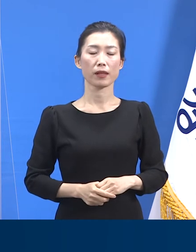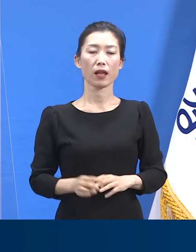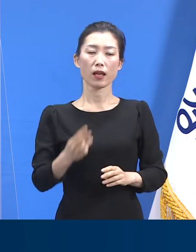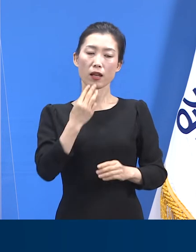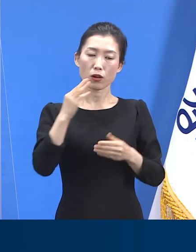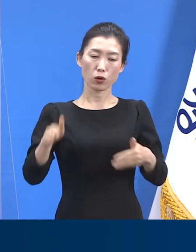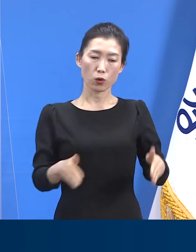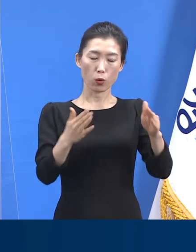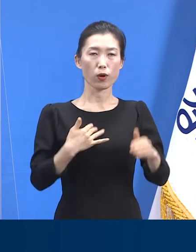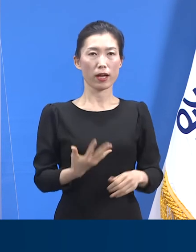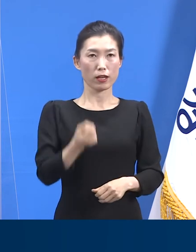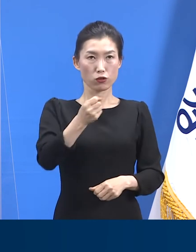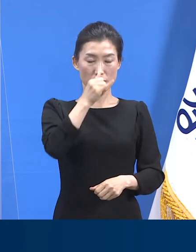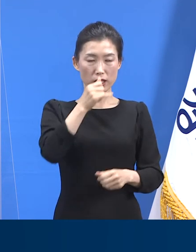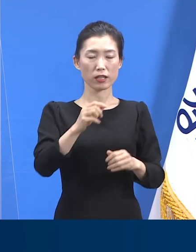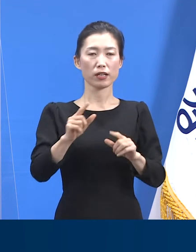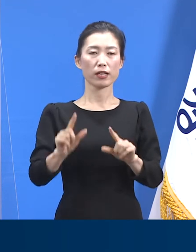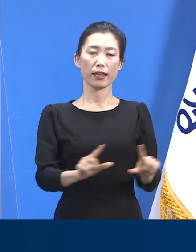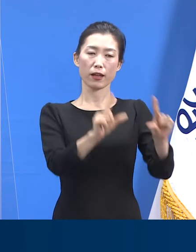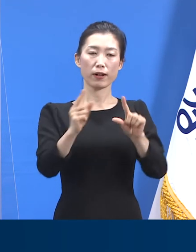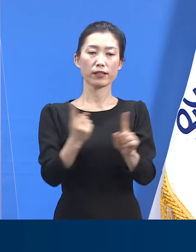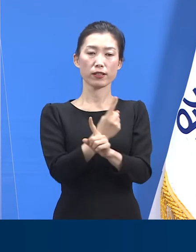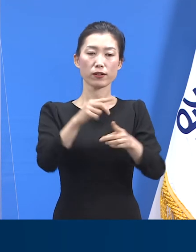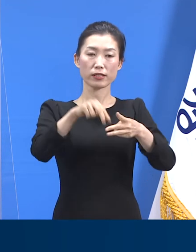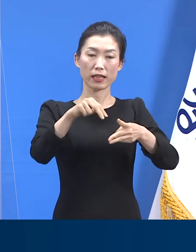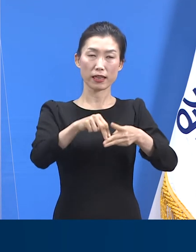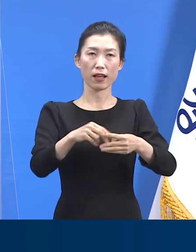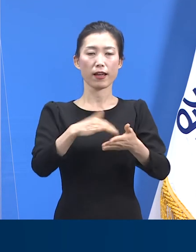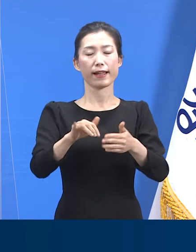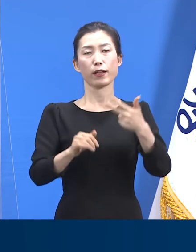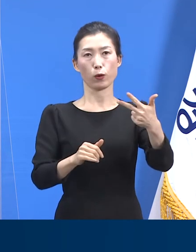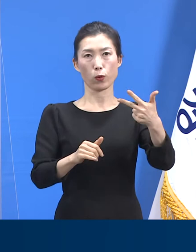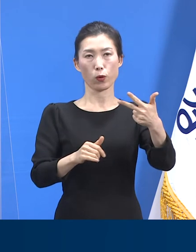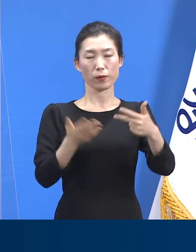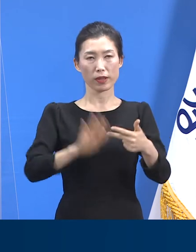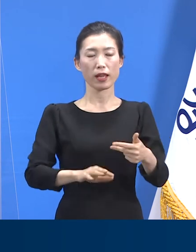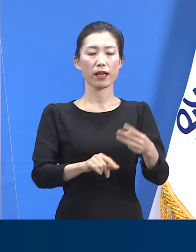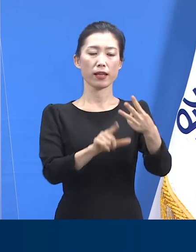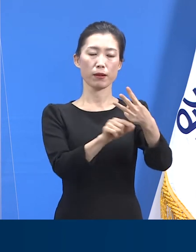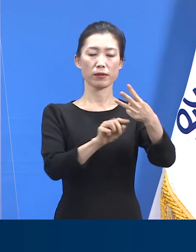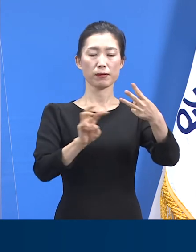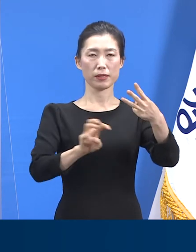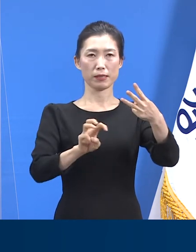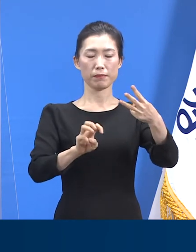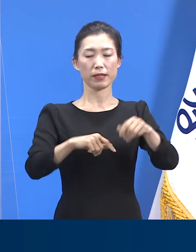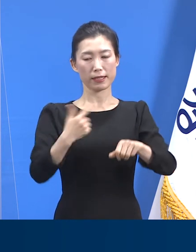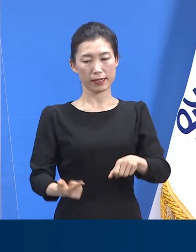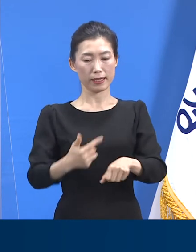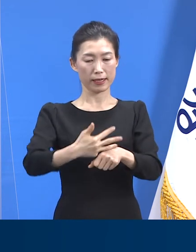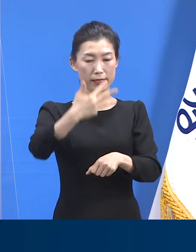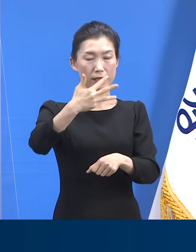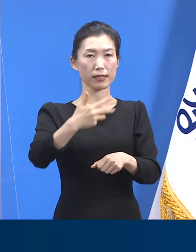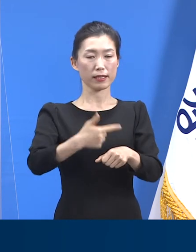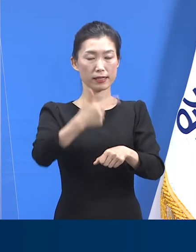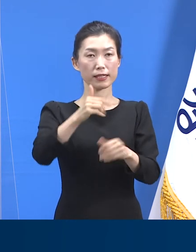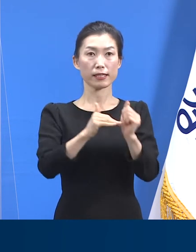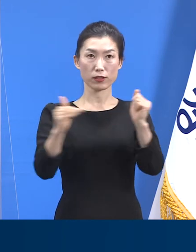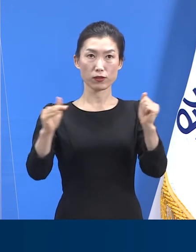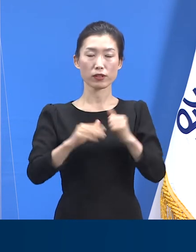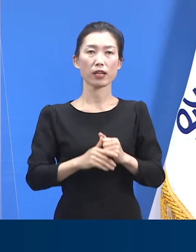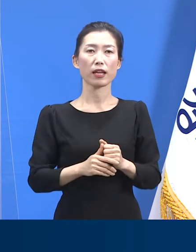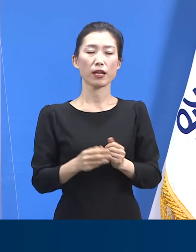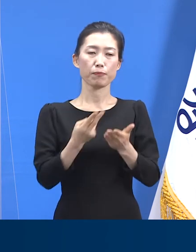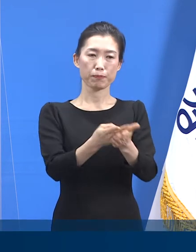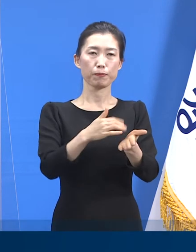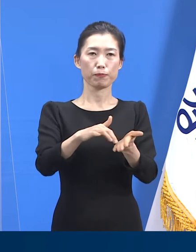운영하고 있는 7개의 일반 생활치료센터에는 3월 31일 18시 기준 742명이 입소해